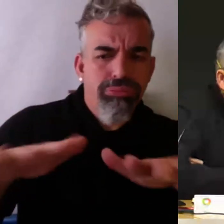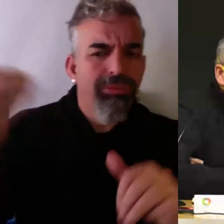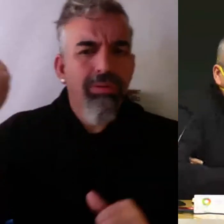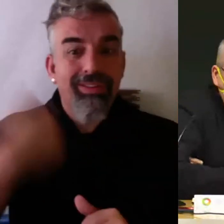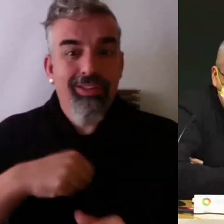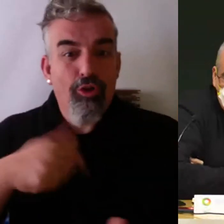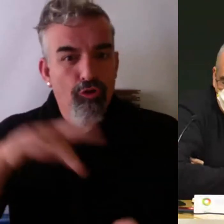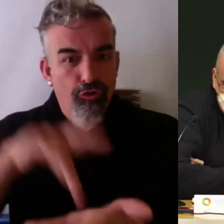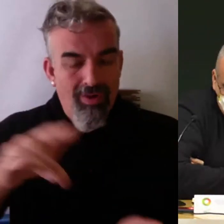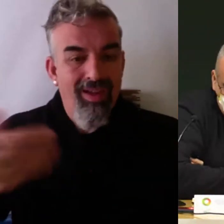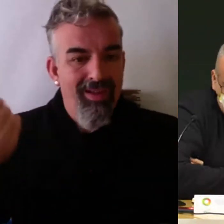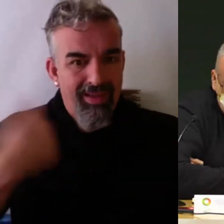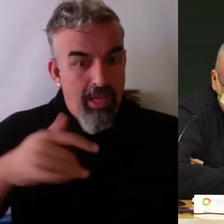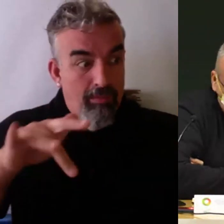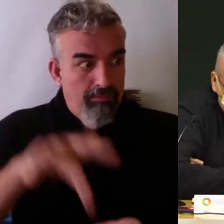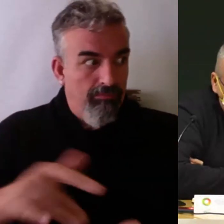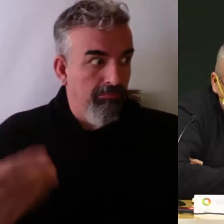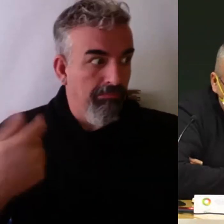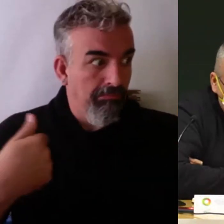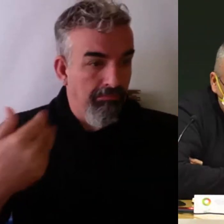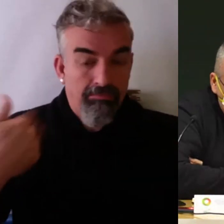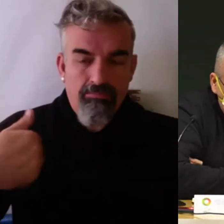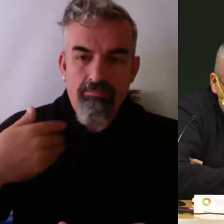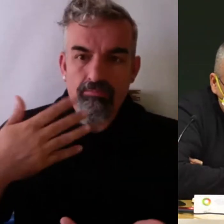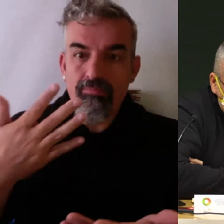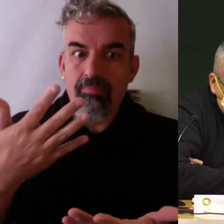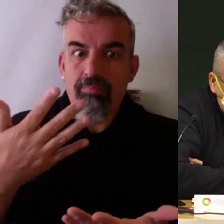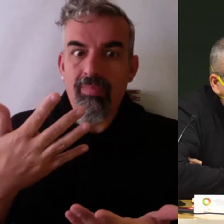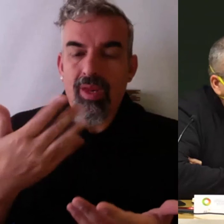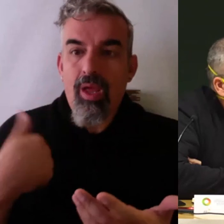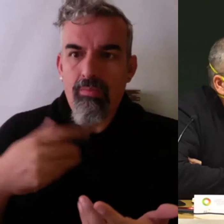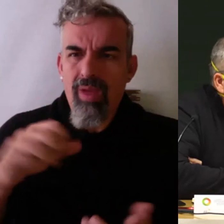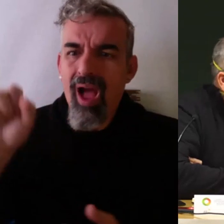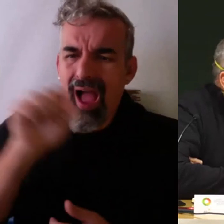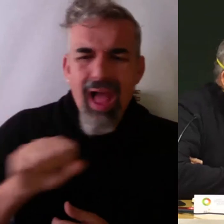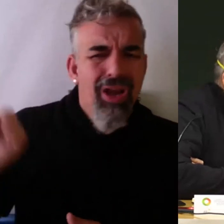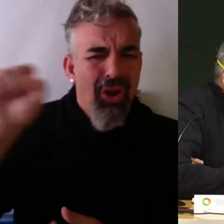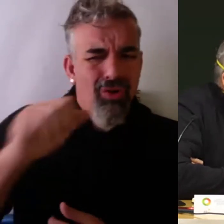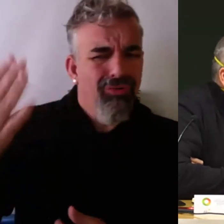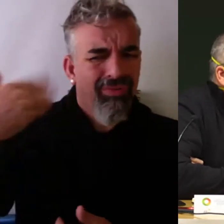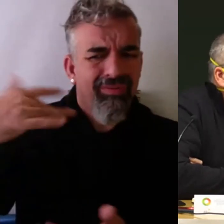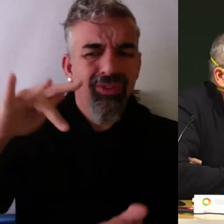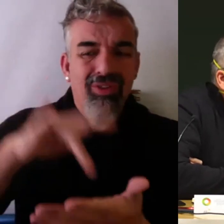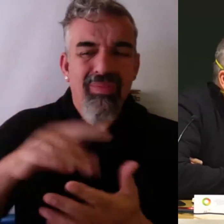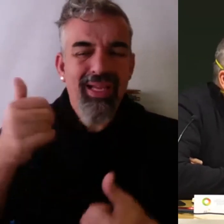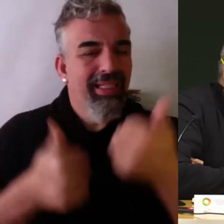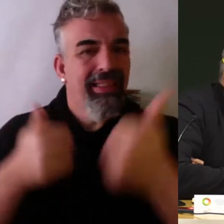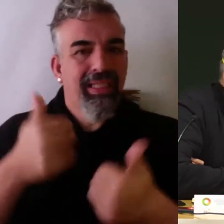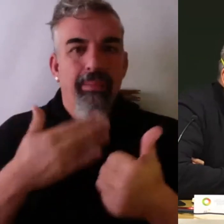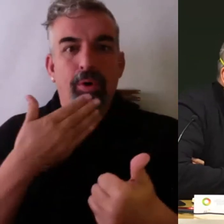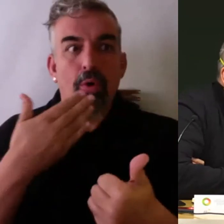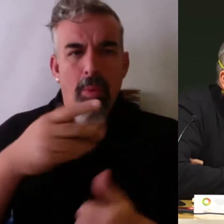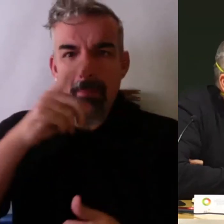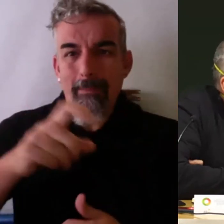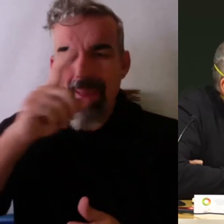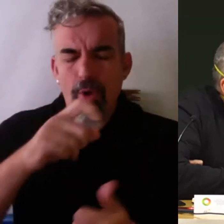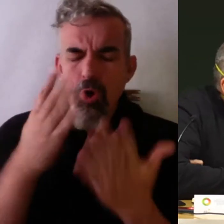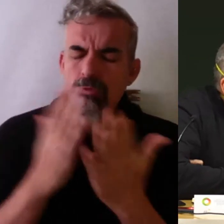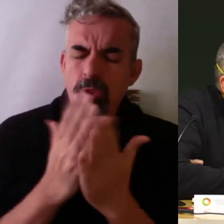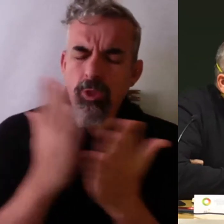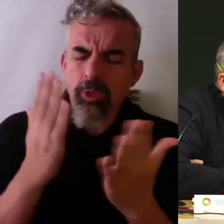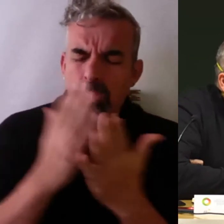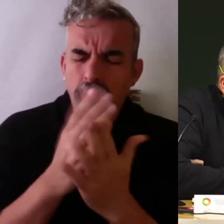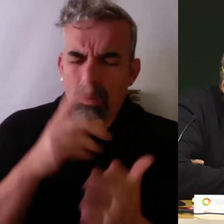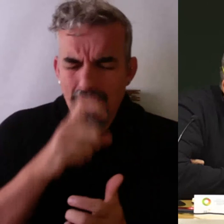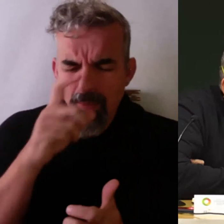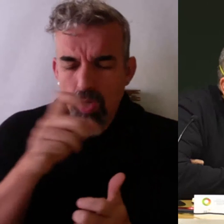sufrido hace varias décadas cuando era estudiante, el que se entiende que un examen es un examen memorístico donde te preguntan cuatro cosas